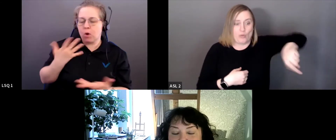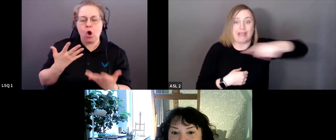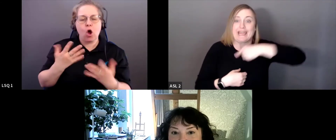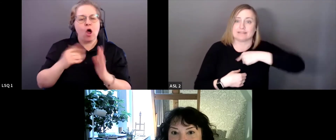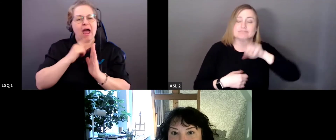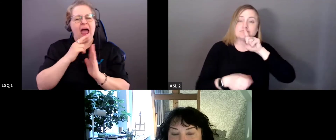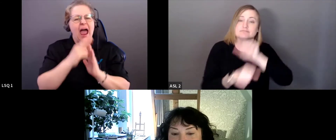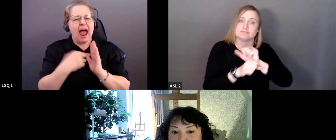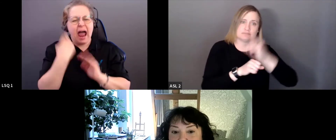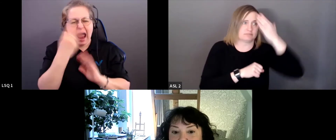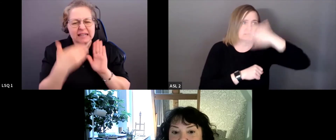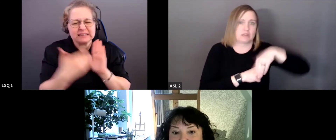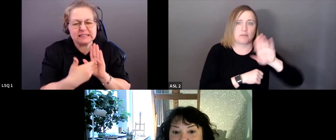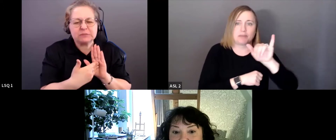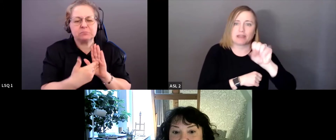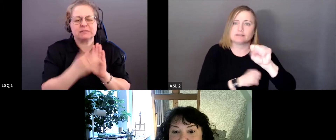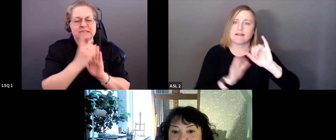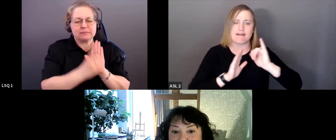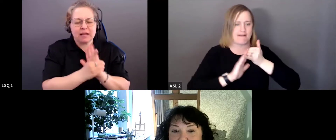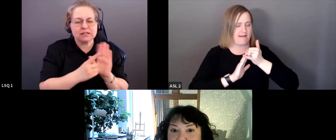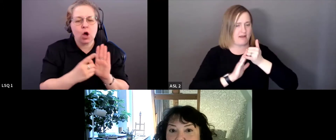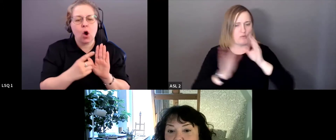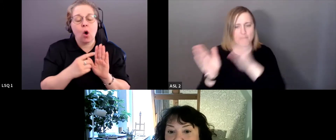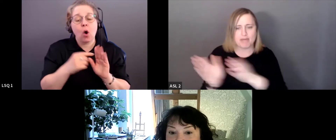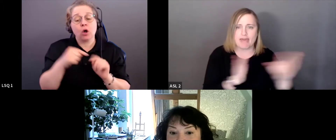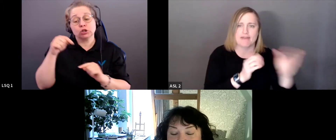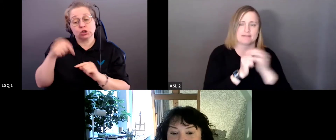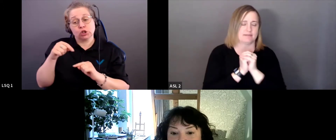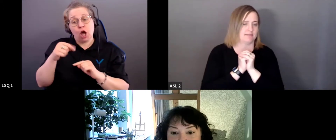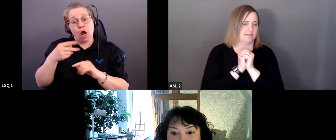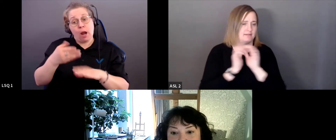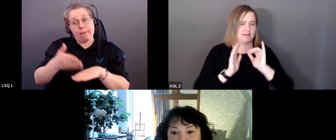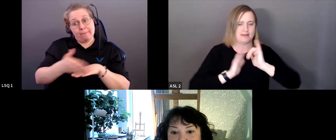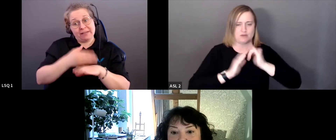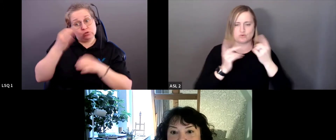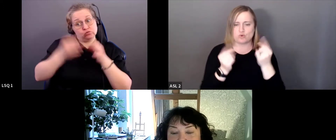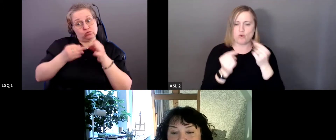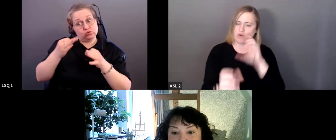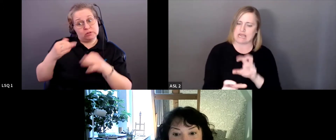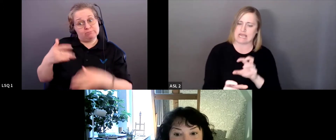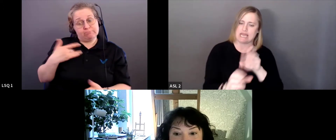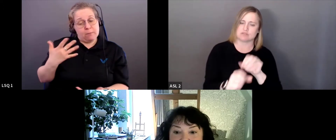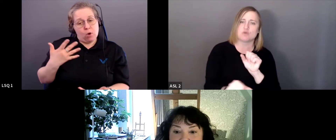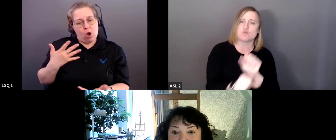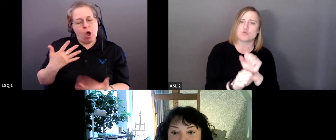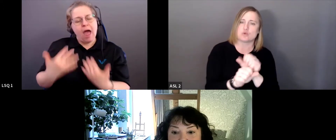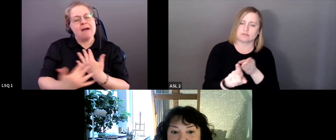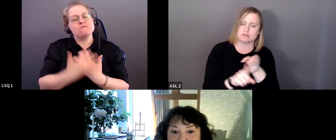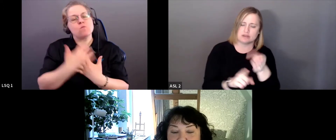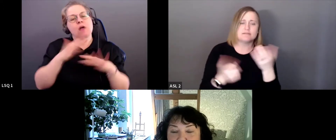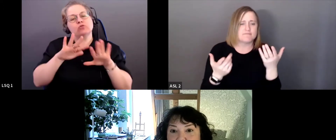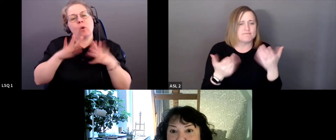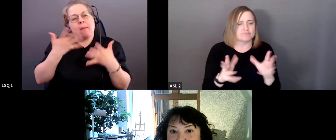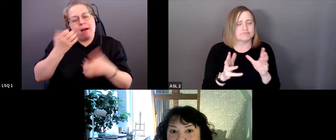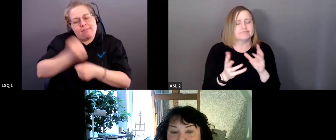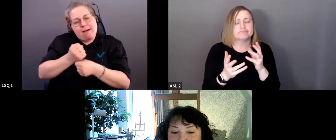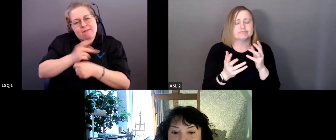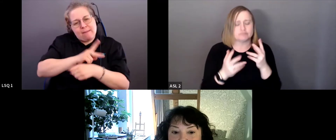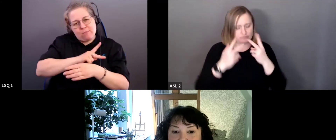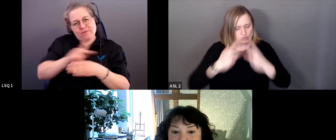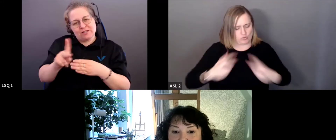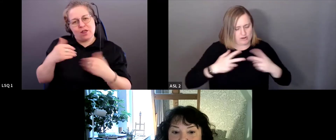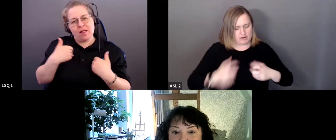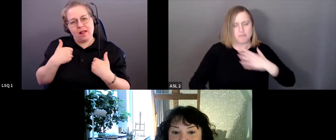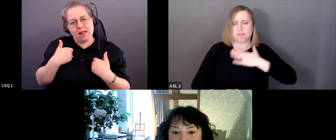lesquels nos préjugés inconscients influencent notre vie professionnelle. C'est